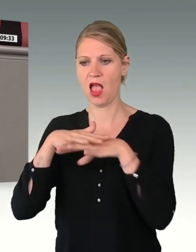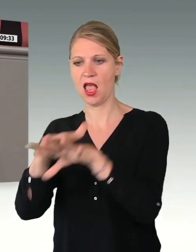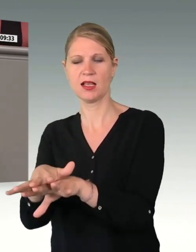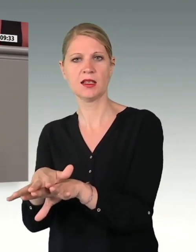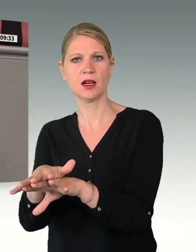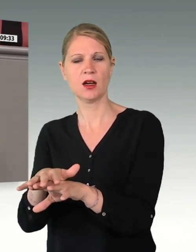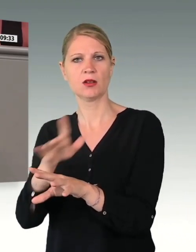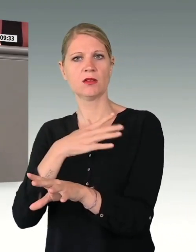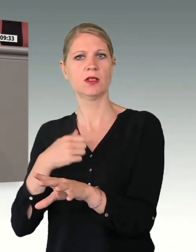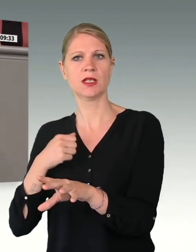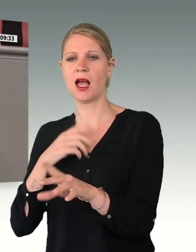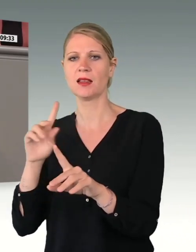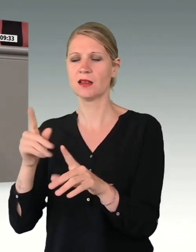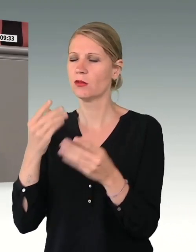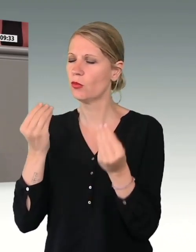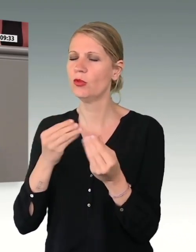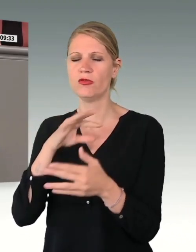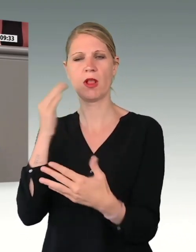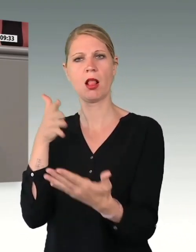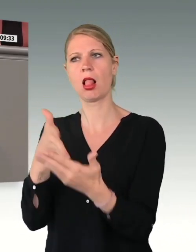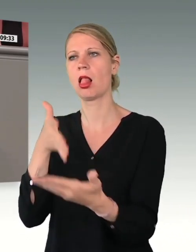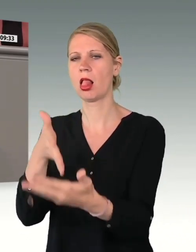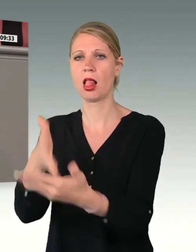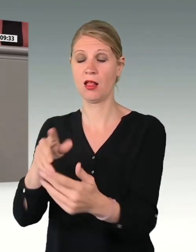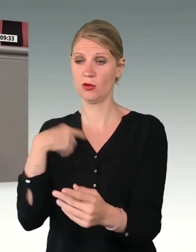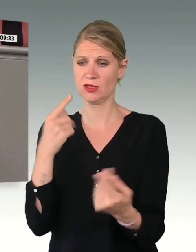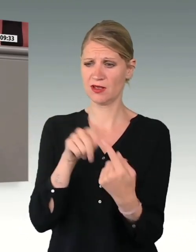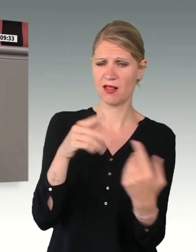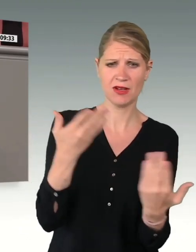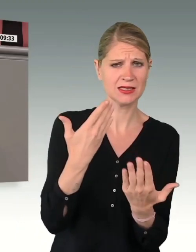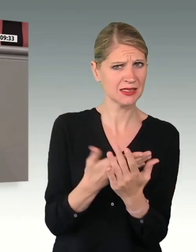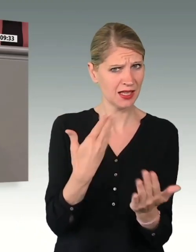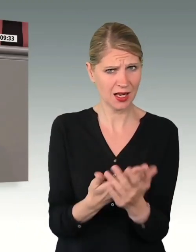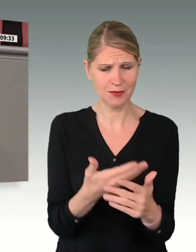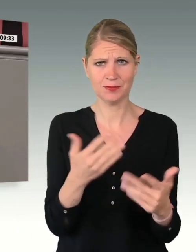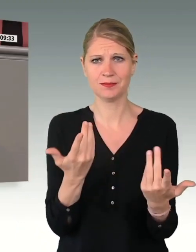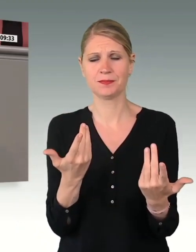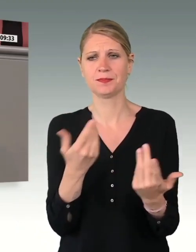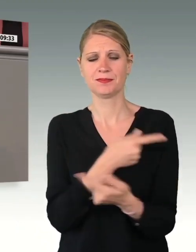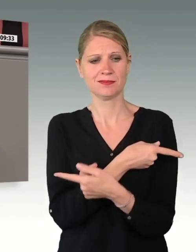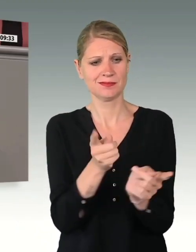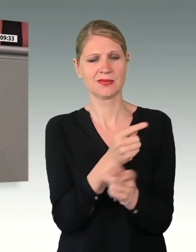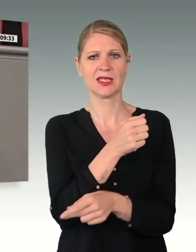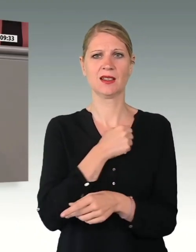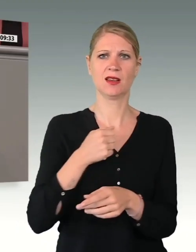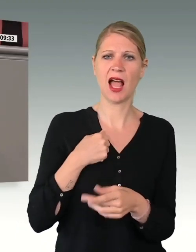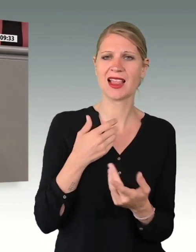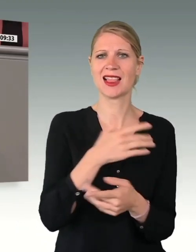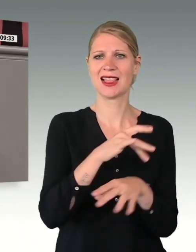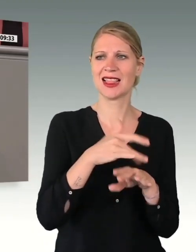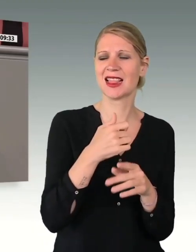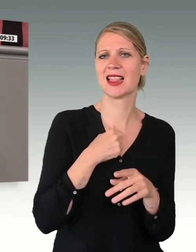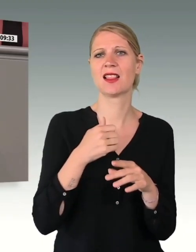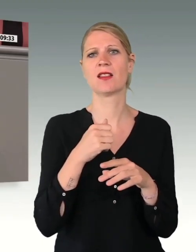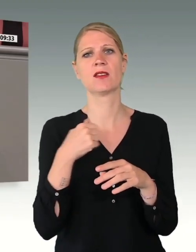Dienst bleiben weiterhin viele Hürden bestehen. Und unser Ziel ist es, auch darüber hinaus, dass jede Soldatin, jeder Soldat